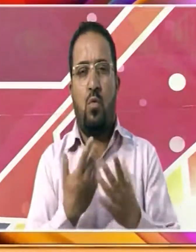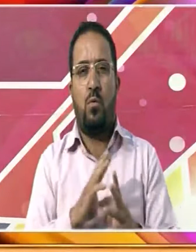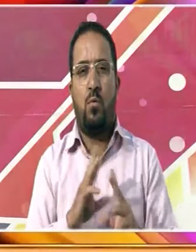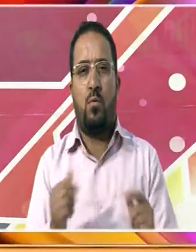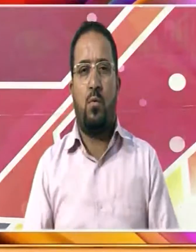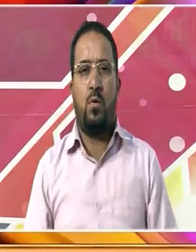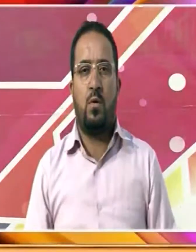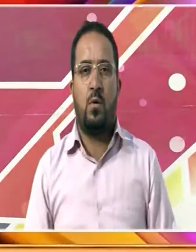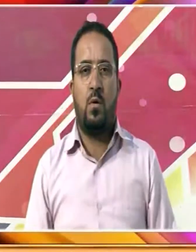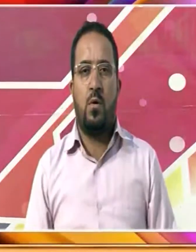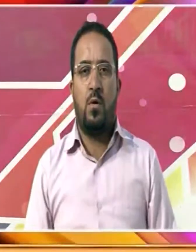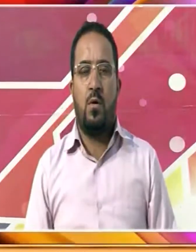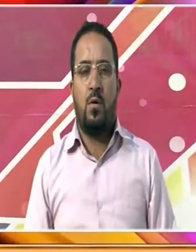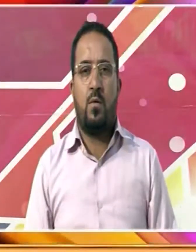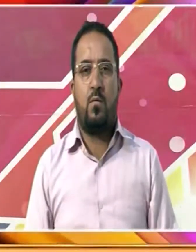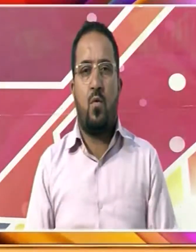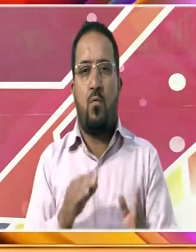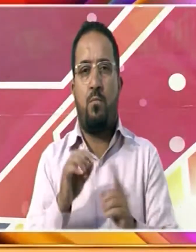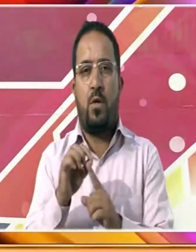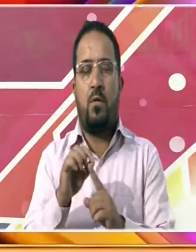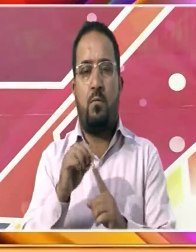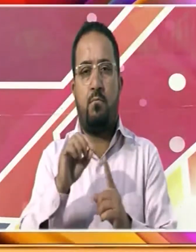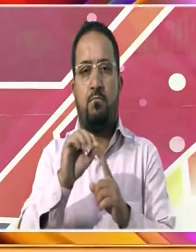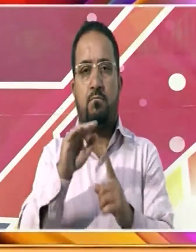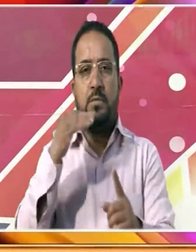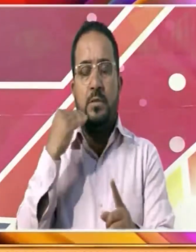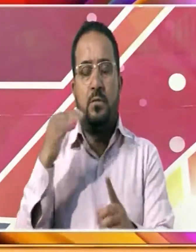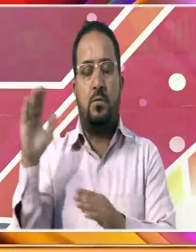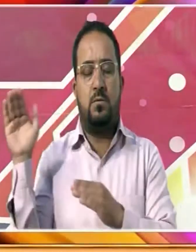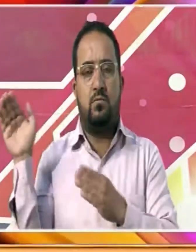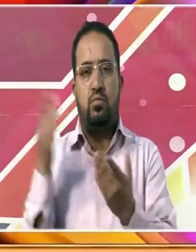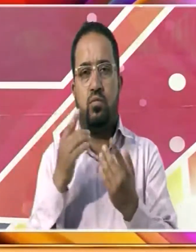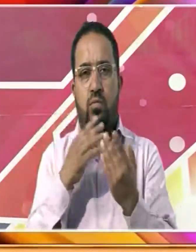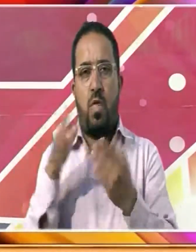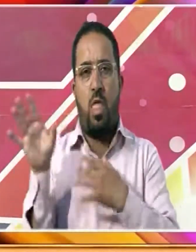جو ہمارے ہمسایہ ملک سے برآہمد ہو رہی ہے